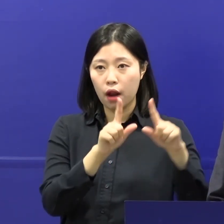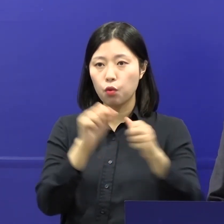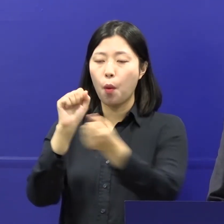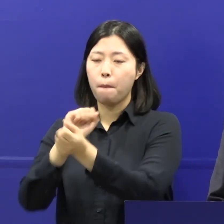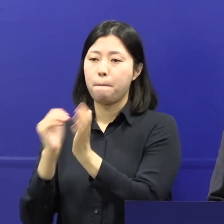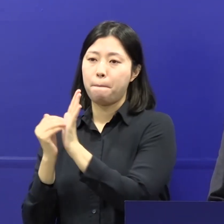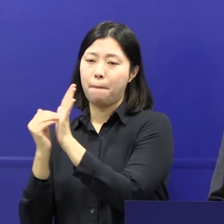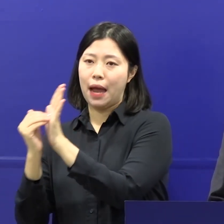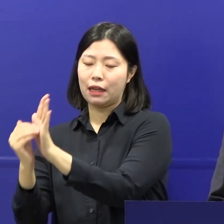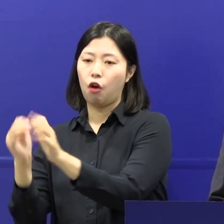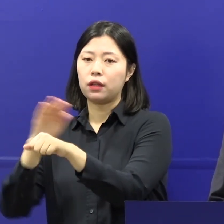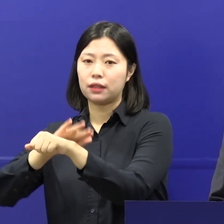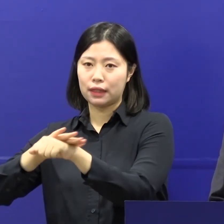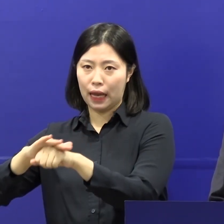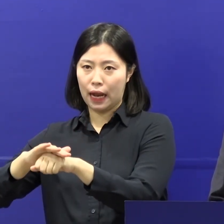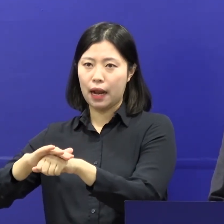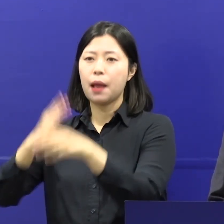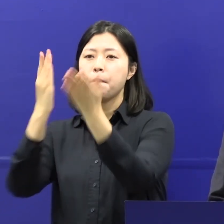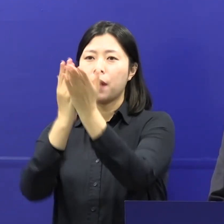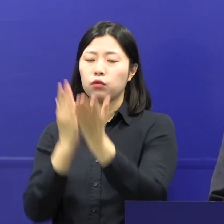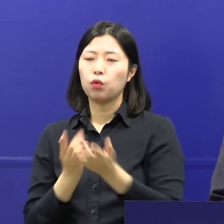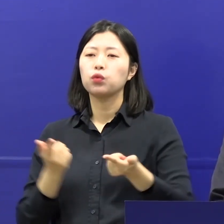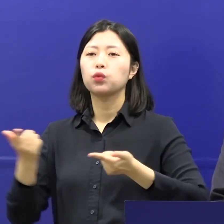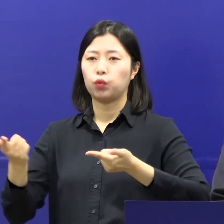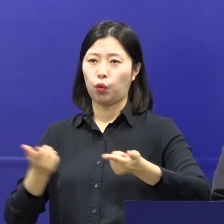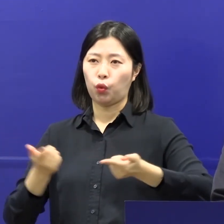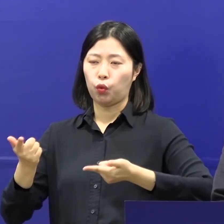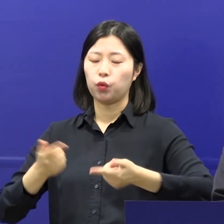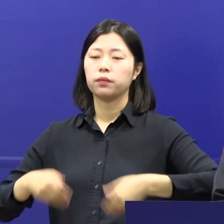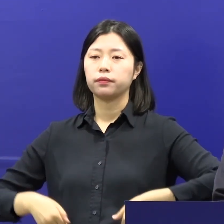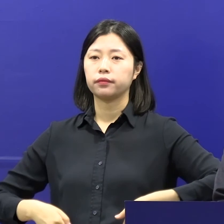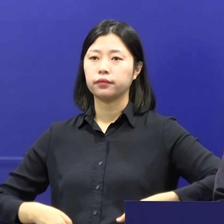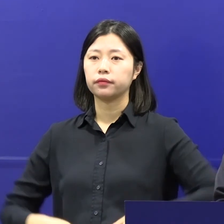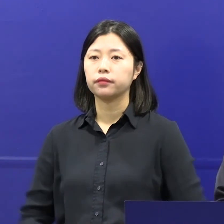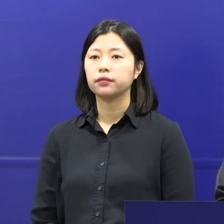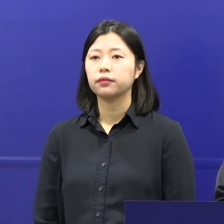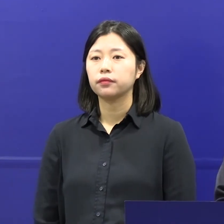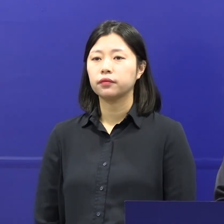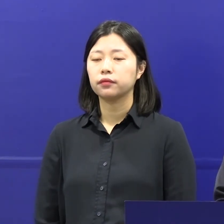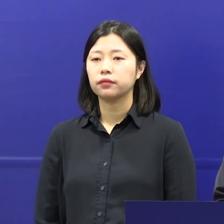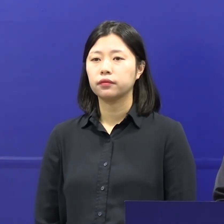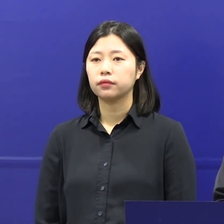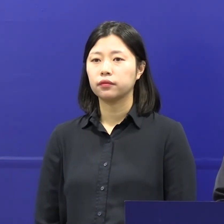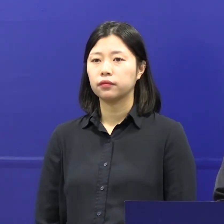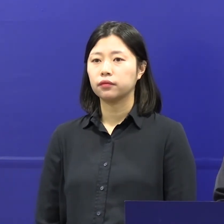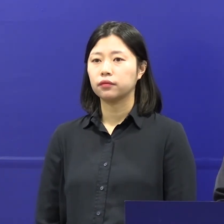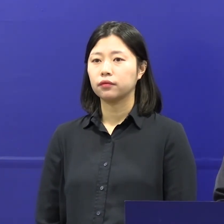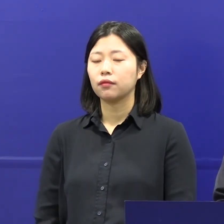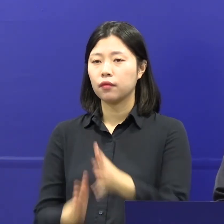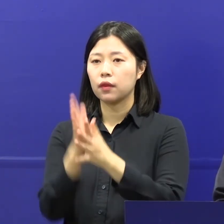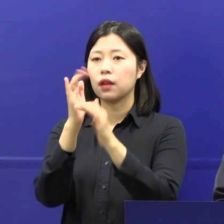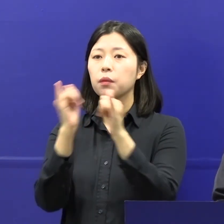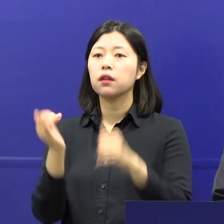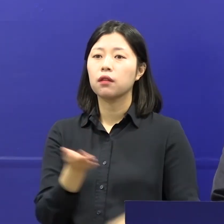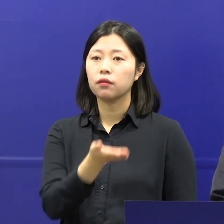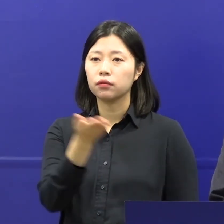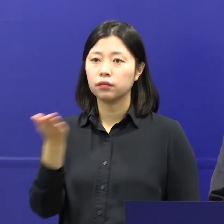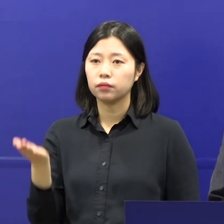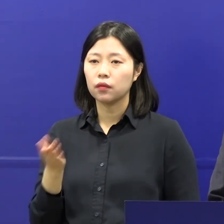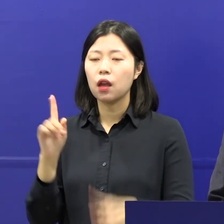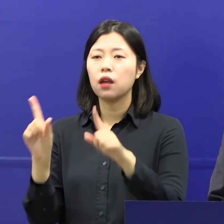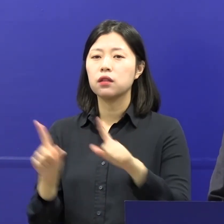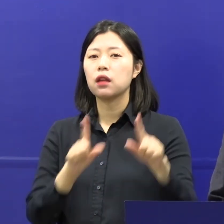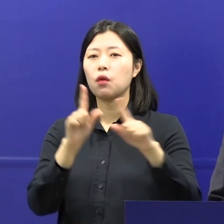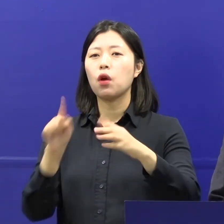슬기롭게 그리고 조화롭게 유지해 나가야 하는 시점이 이루어졌습니다. 우리 시민 여러분들께서는 생활